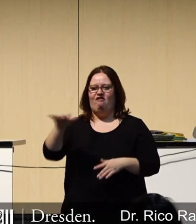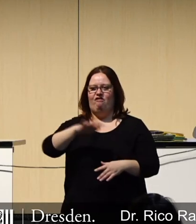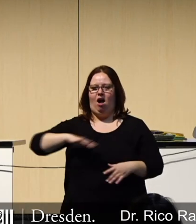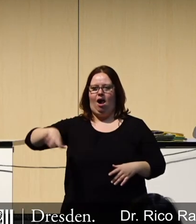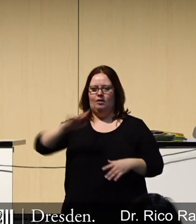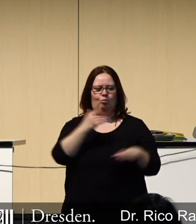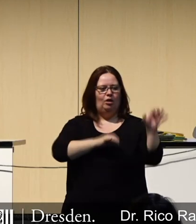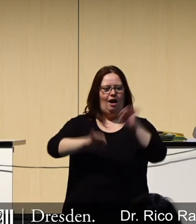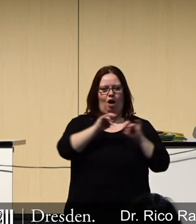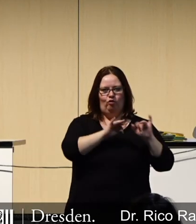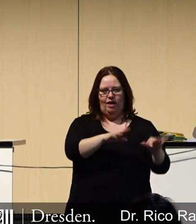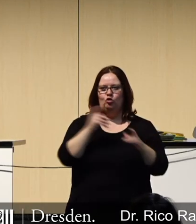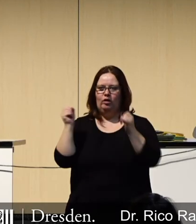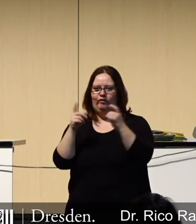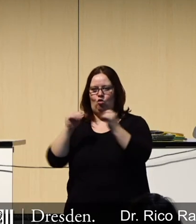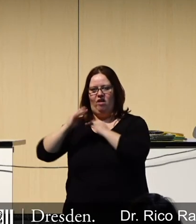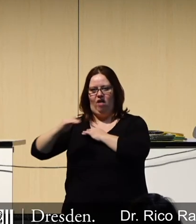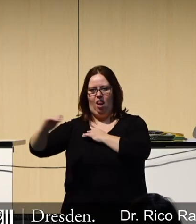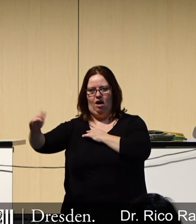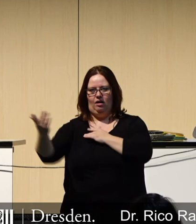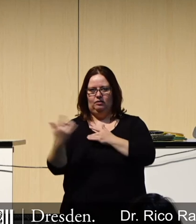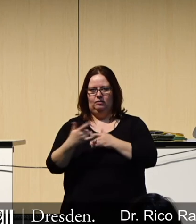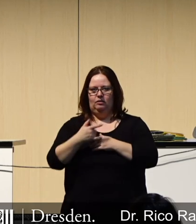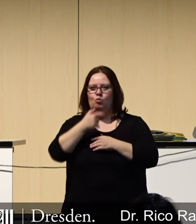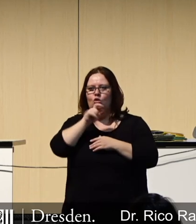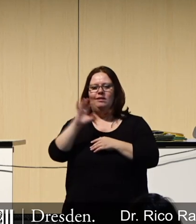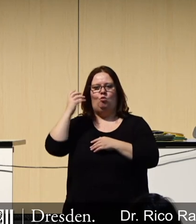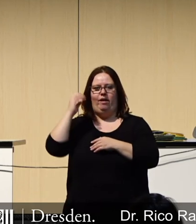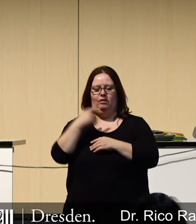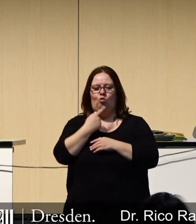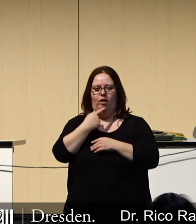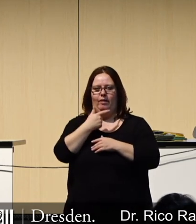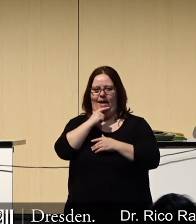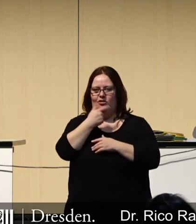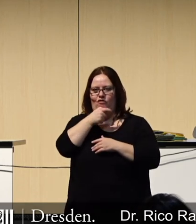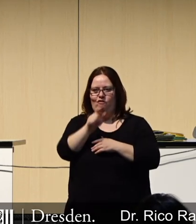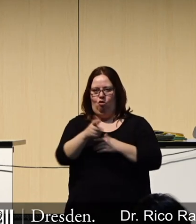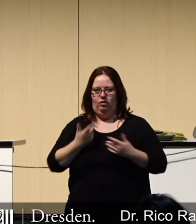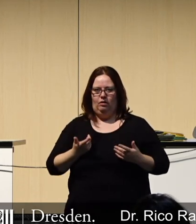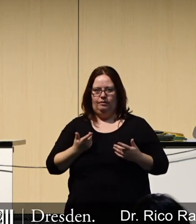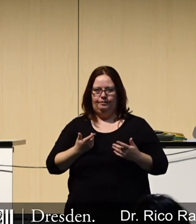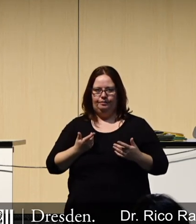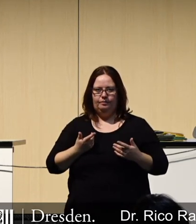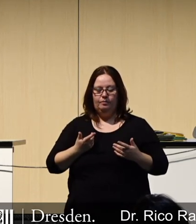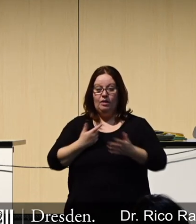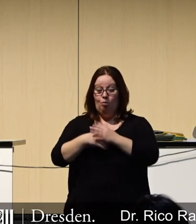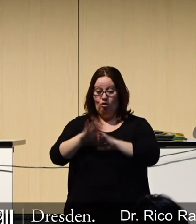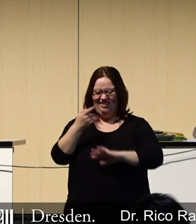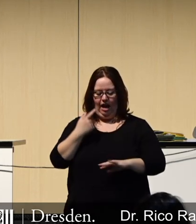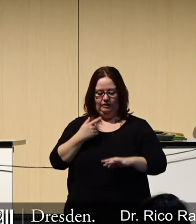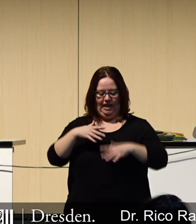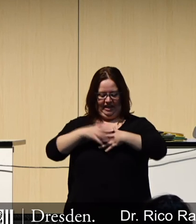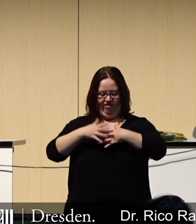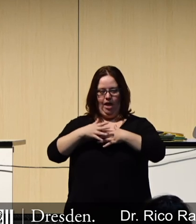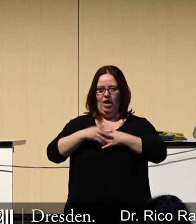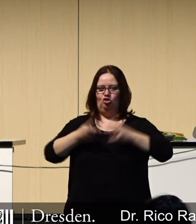Radiowellen oder Funkwellen. Im Englischen wird dafür auch das Wort Radio genutzt. Das führt nicht dazu, dass Gewebe geschädigt wird, sondern das